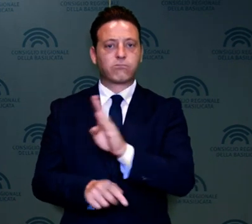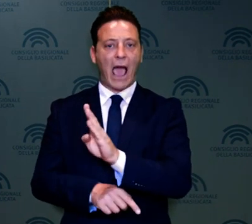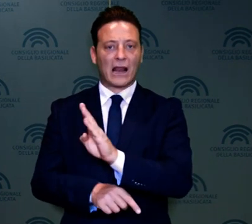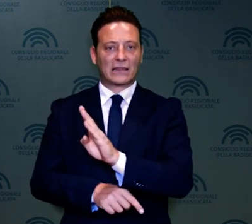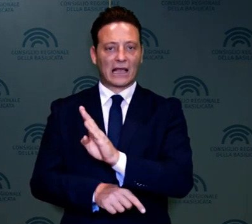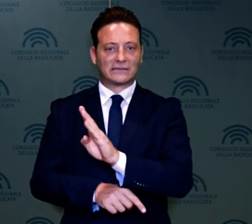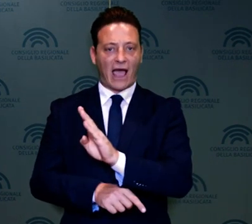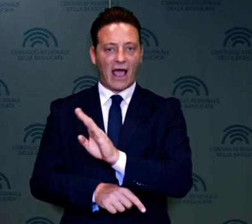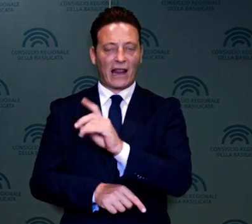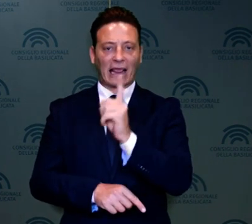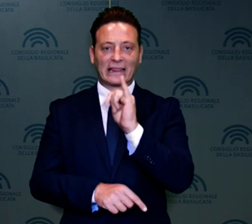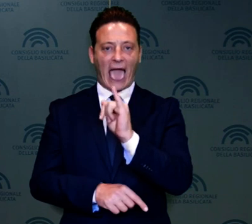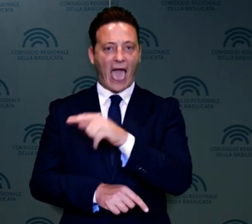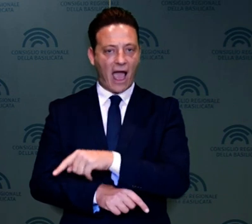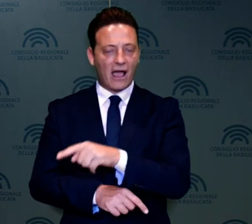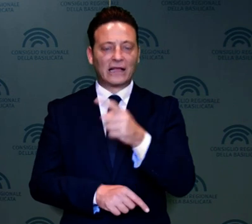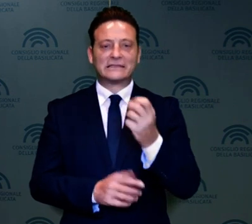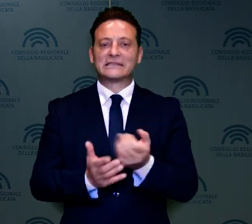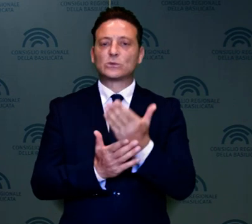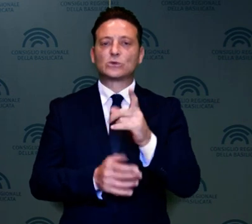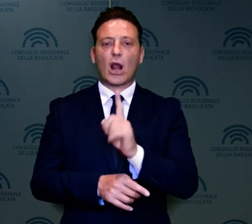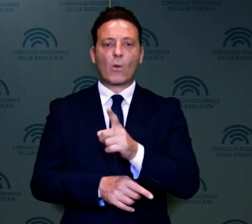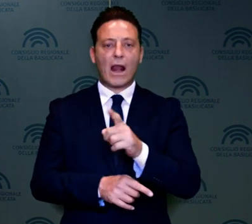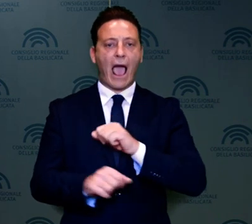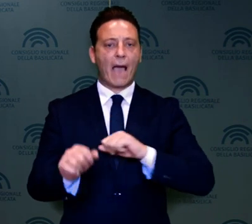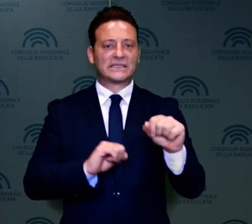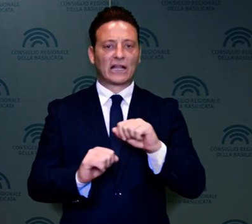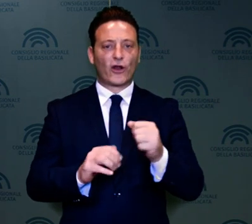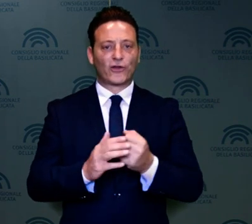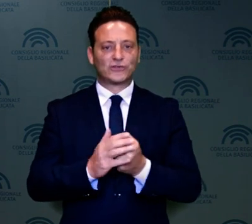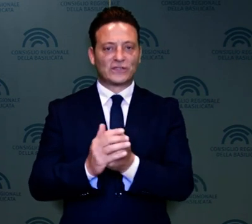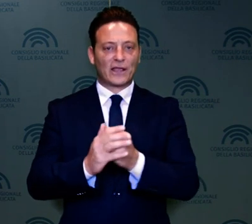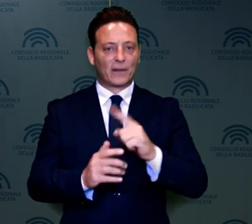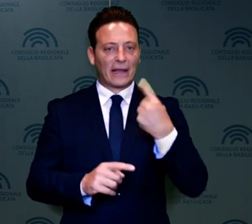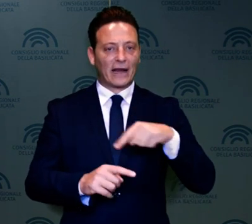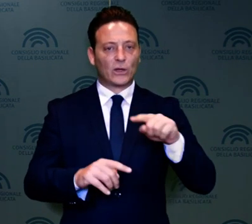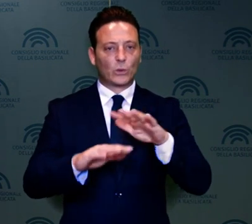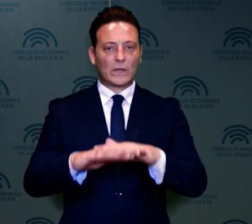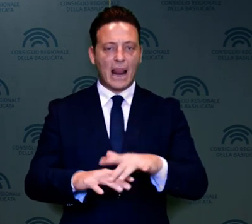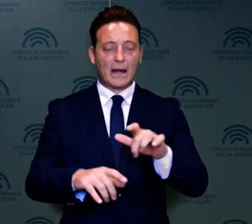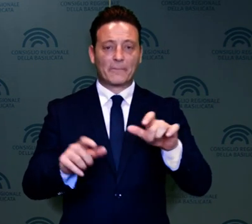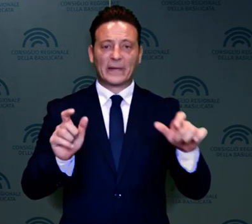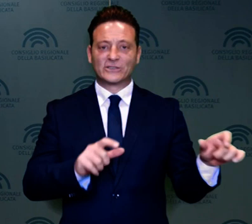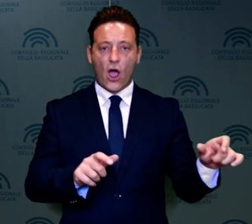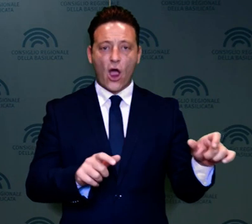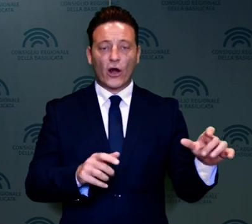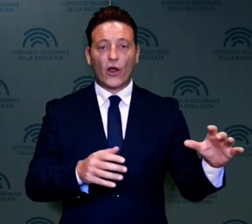di DEA, che prevede l'istituzione dell'amministratore di sostegno per tutelare persone che a causa di un